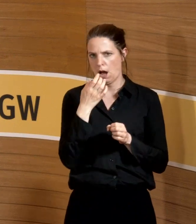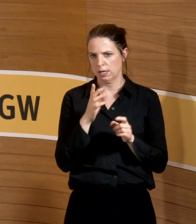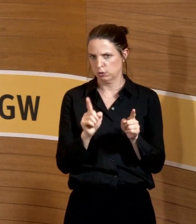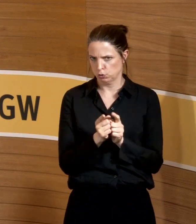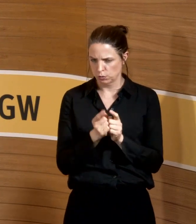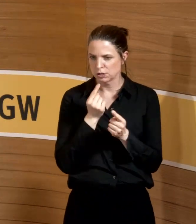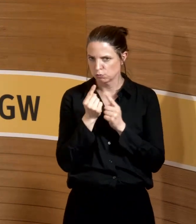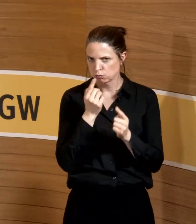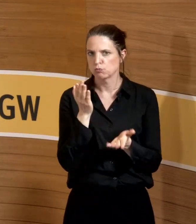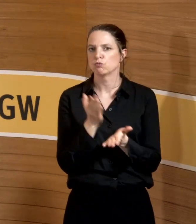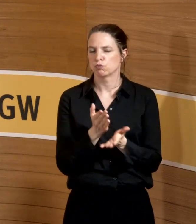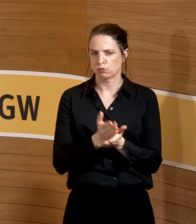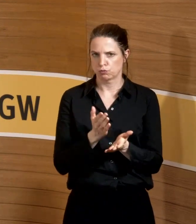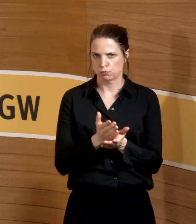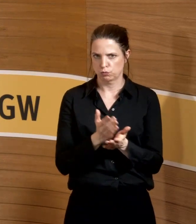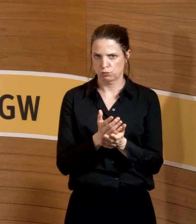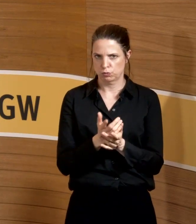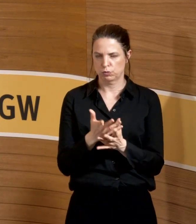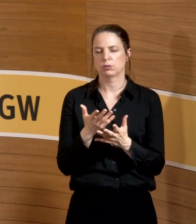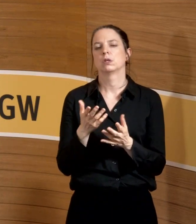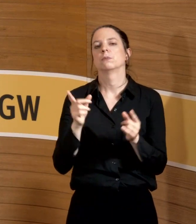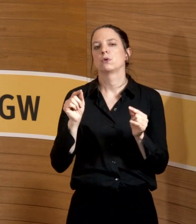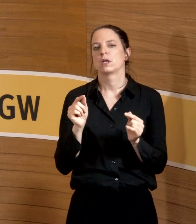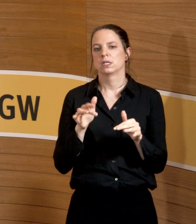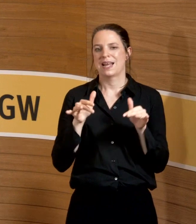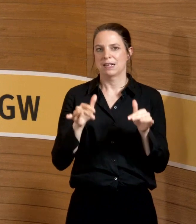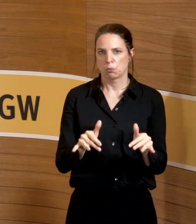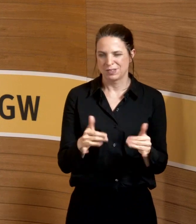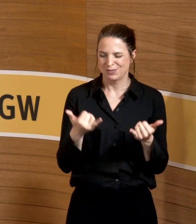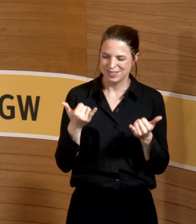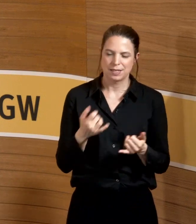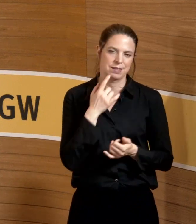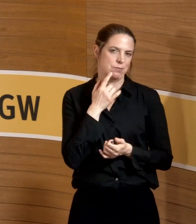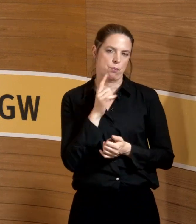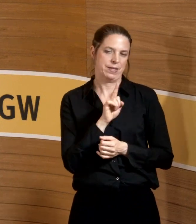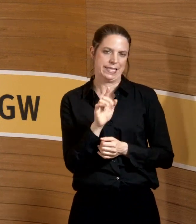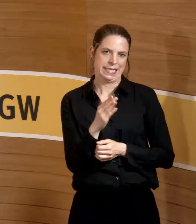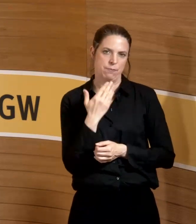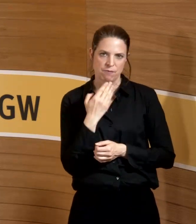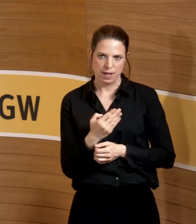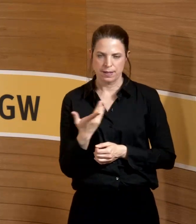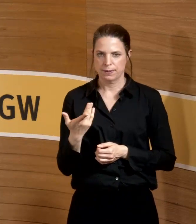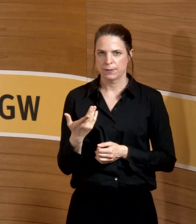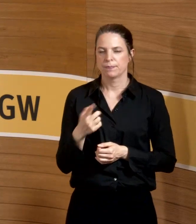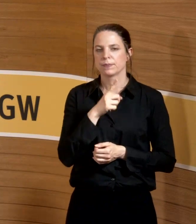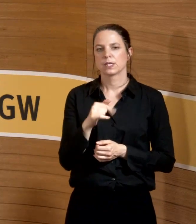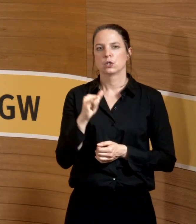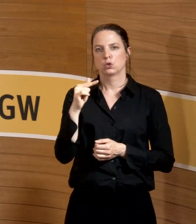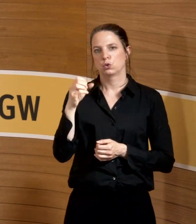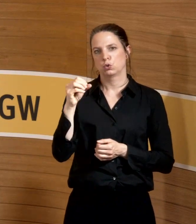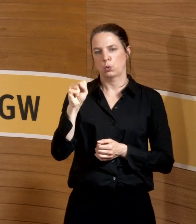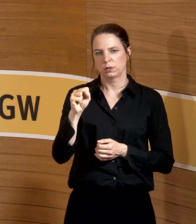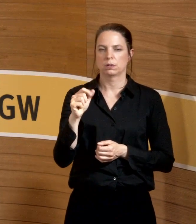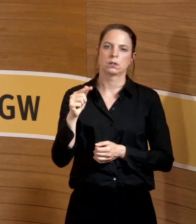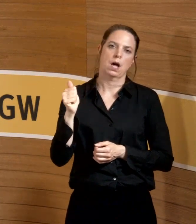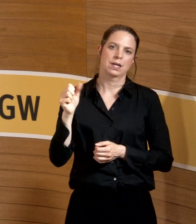besprochen, dass eben eine Exposition momentan nicht möglich scheint. Zytostatiker, nicht alle, aber ein Großteil wird